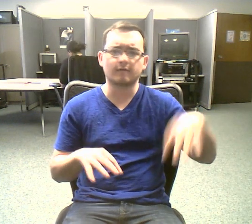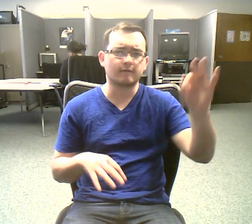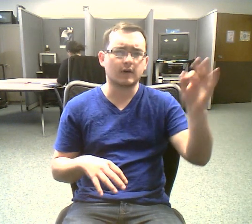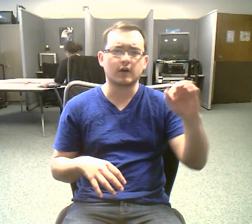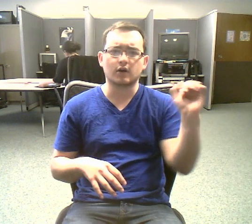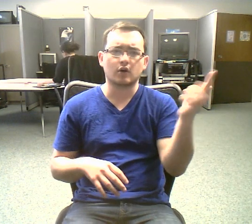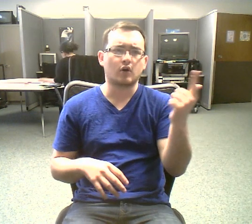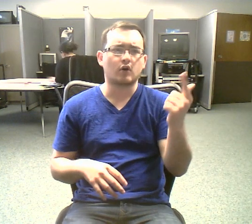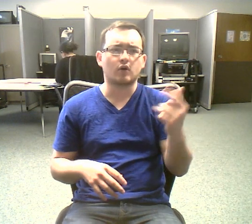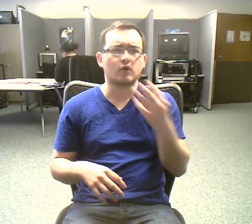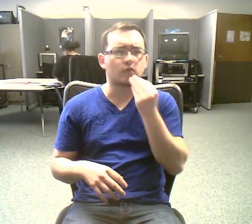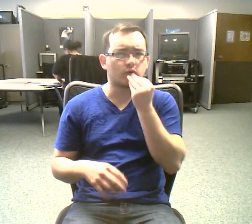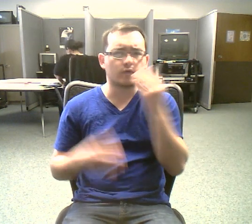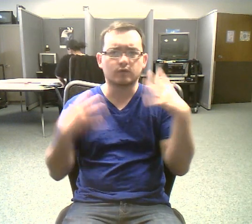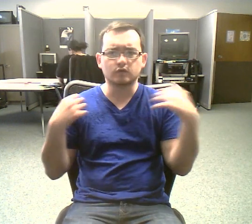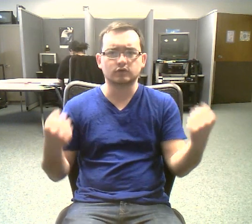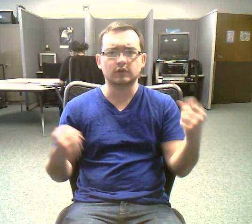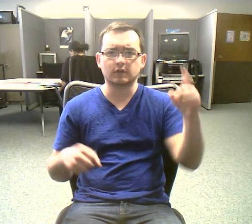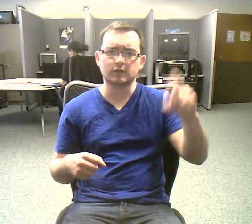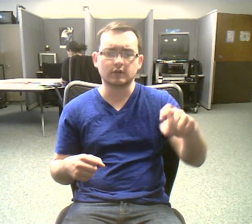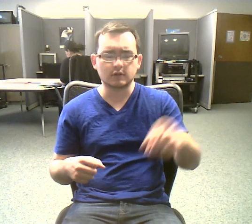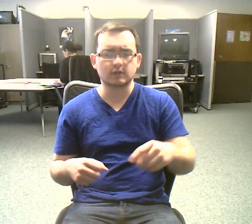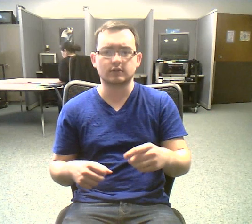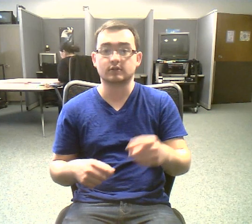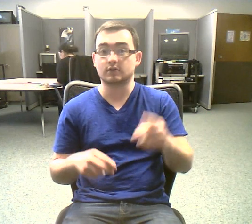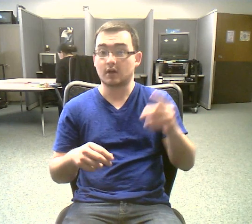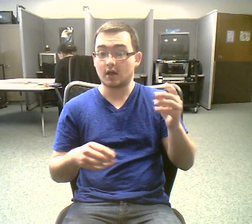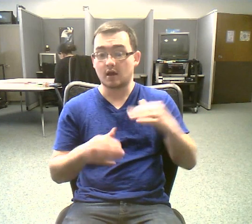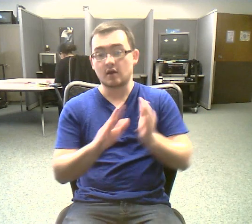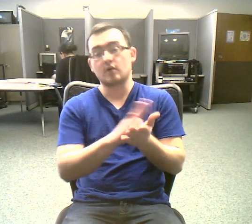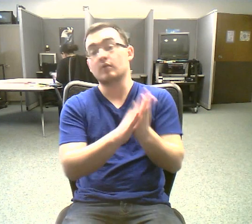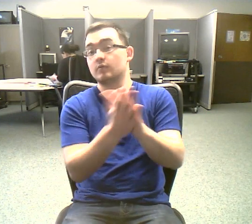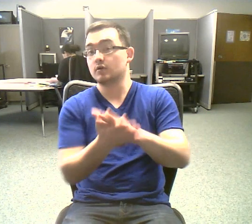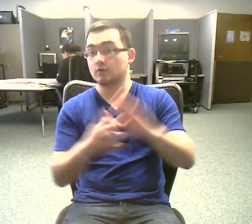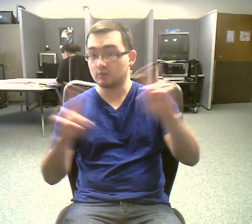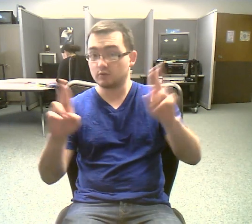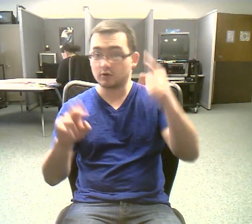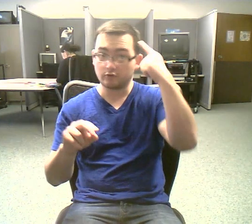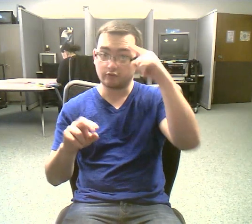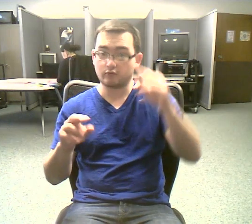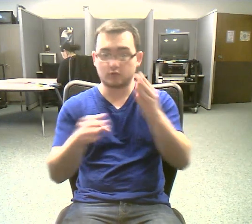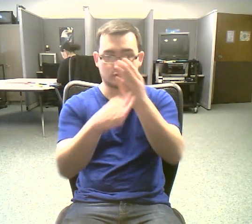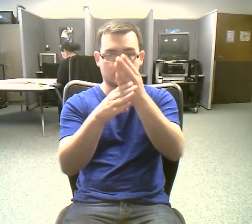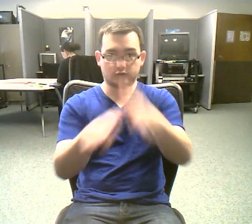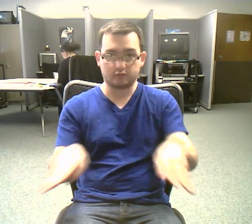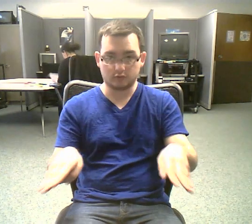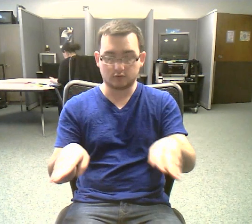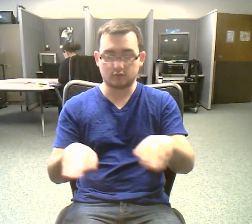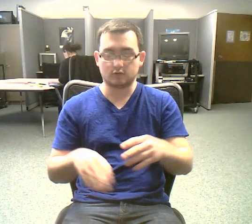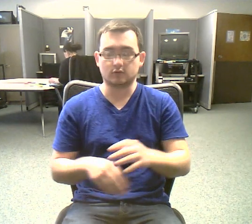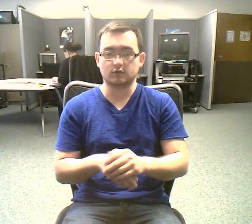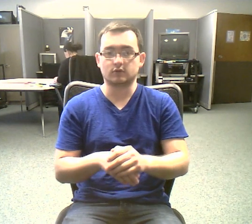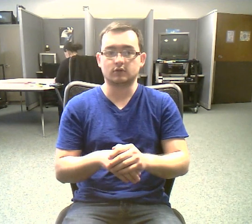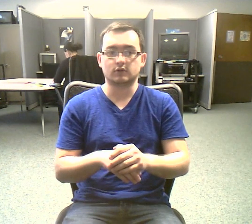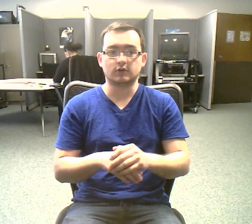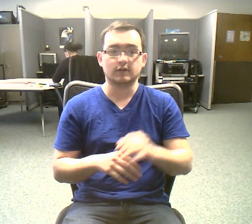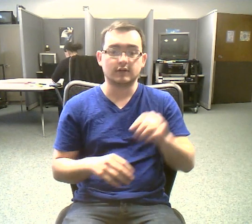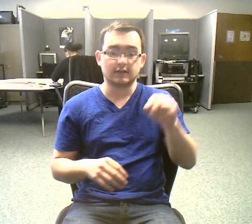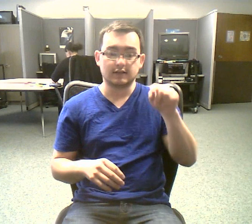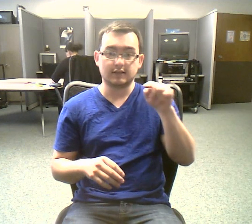It also is getting ready for division. That will happen pretty soon. It's duplicating its nucleic acids so